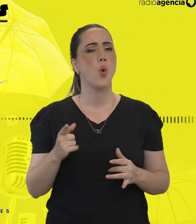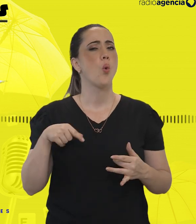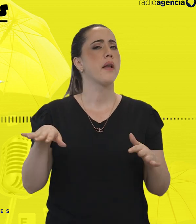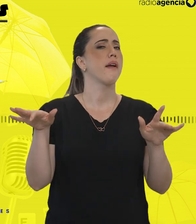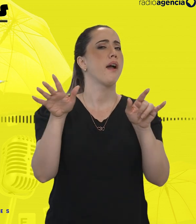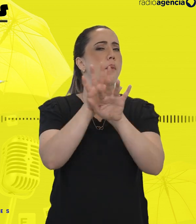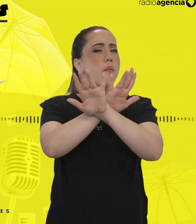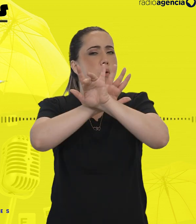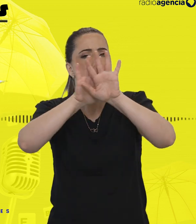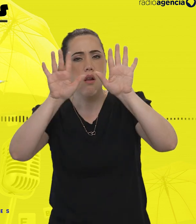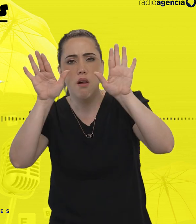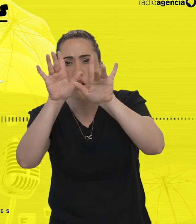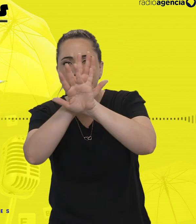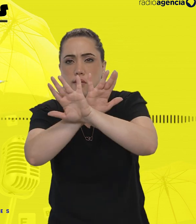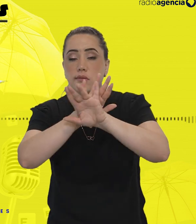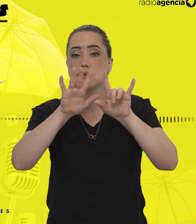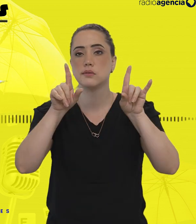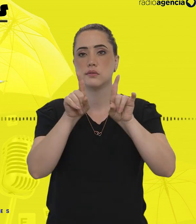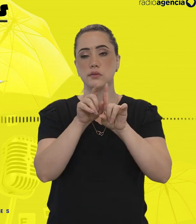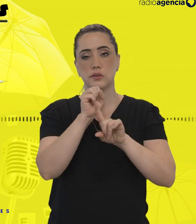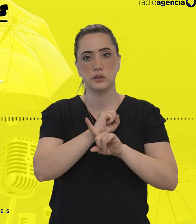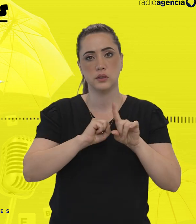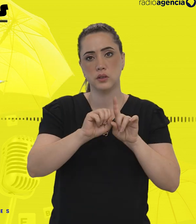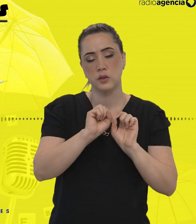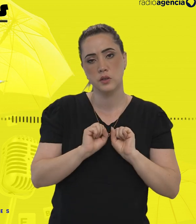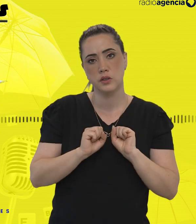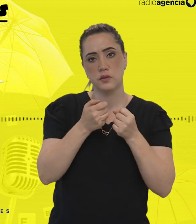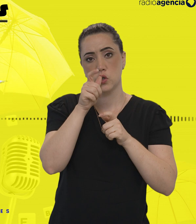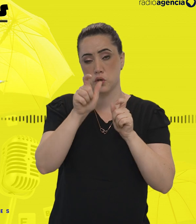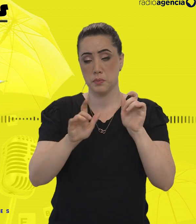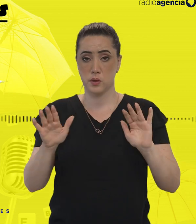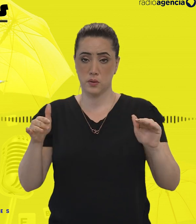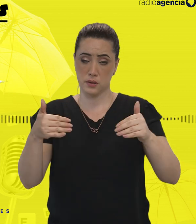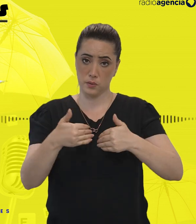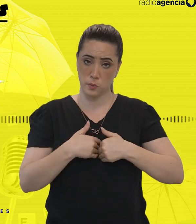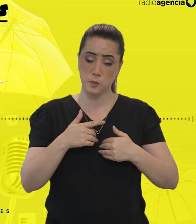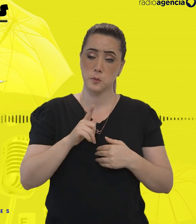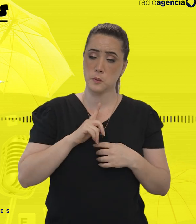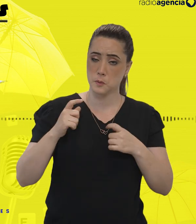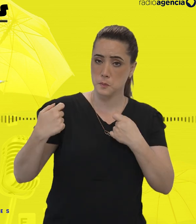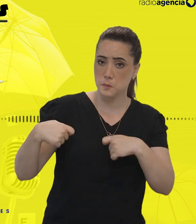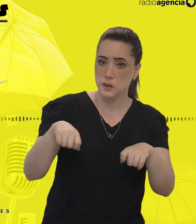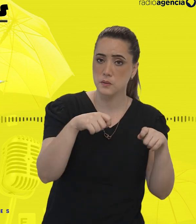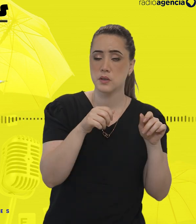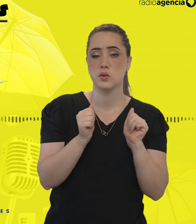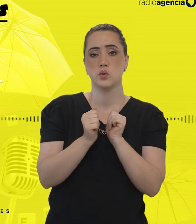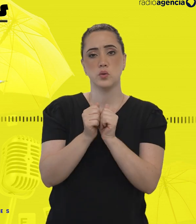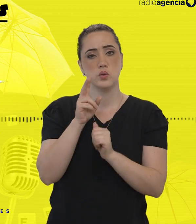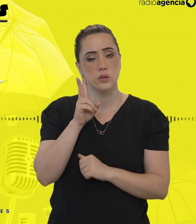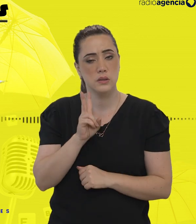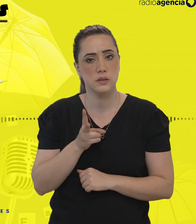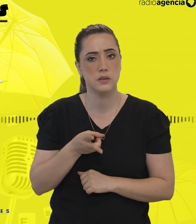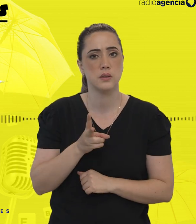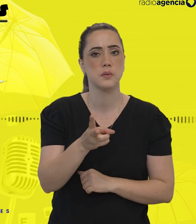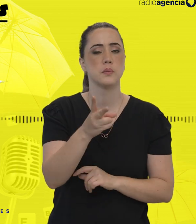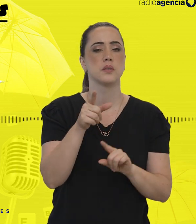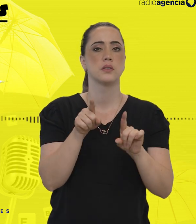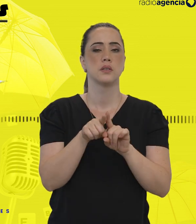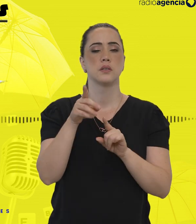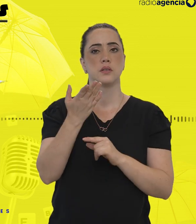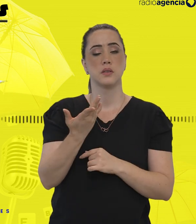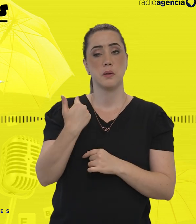se refere a uma série de esforços que pessoas autistas fazem, conscientemente ou não, pra